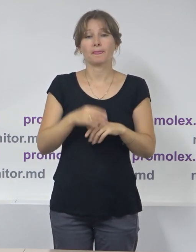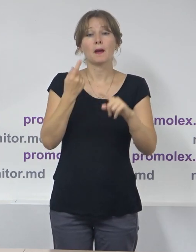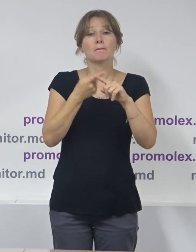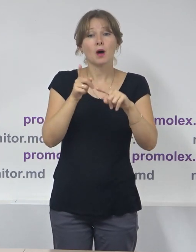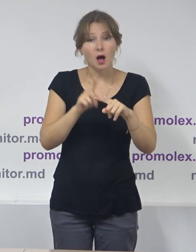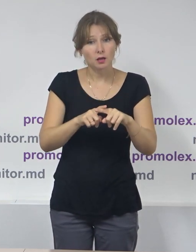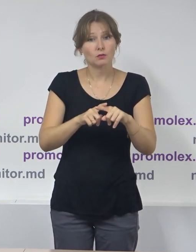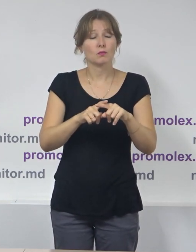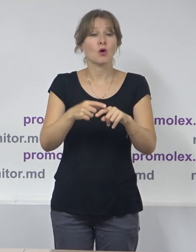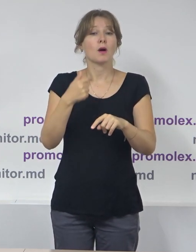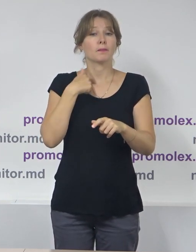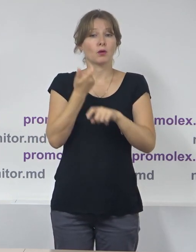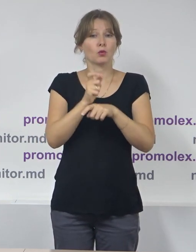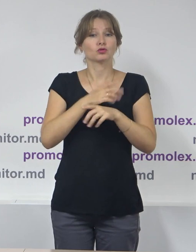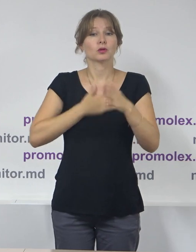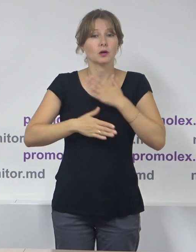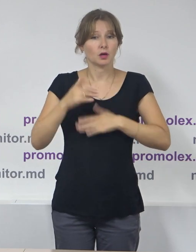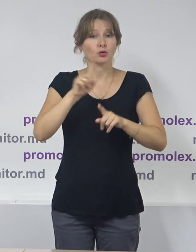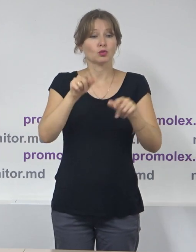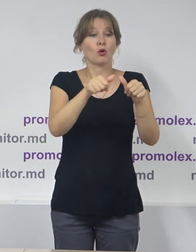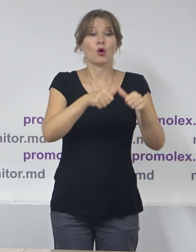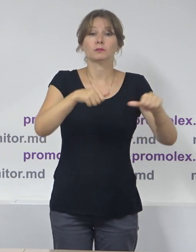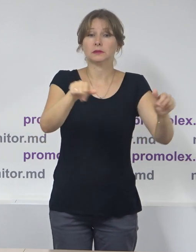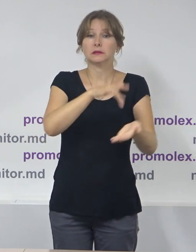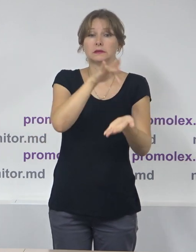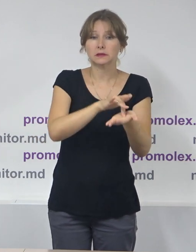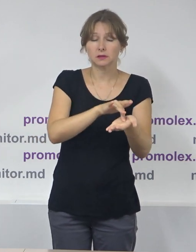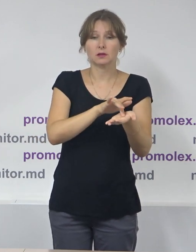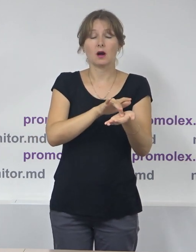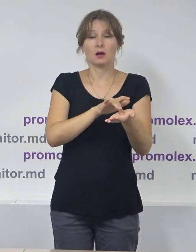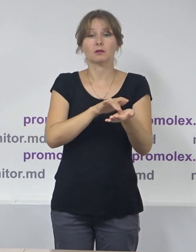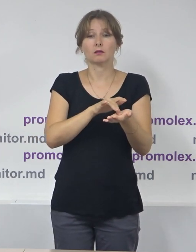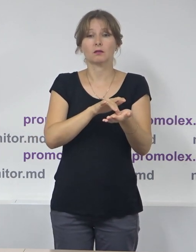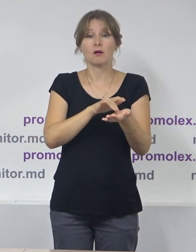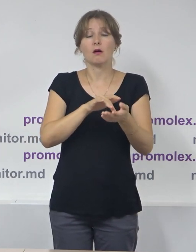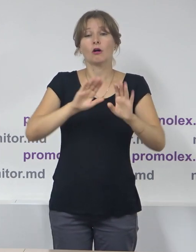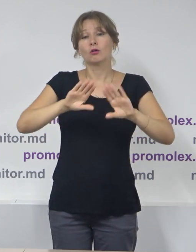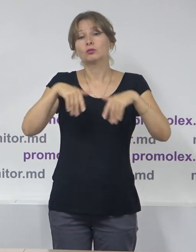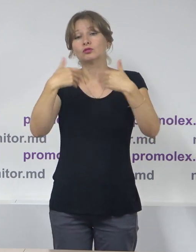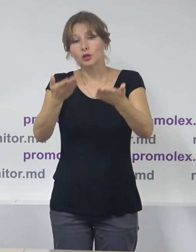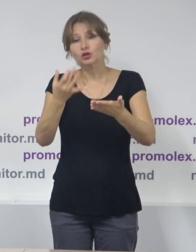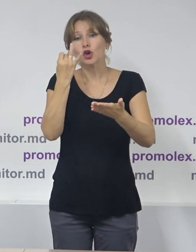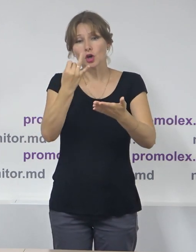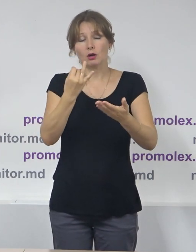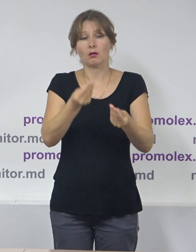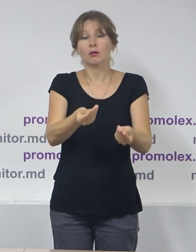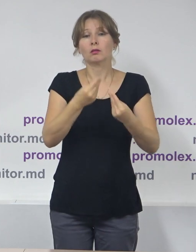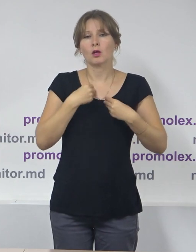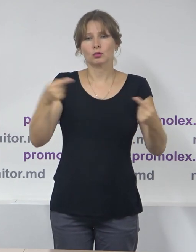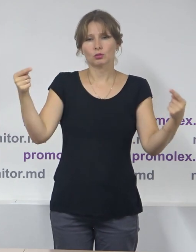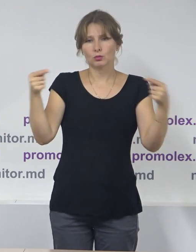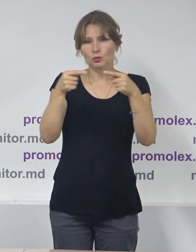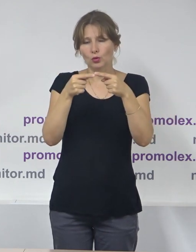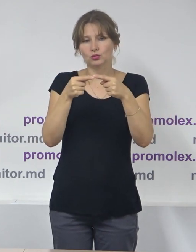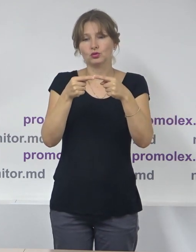fel, salutăm faptul că Comisia Electorală a revenit ulterior și a precizat în regulamentul său cu